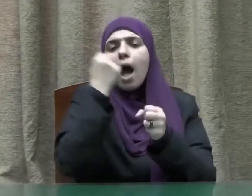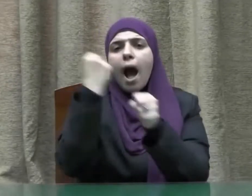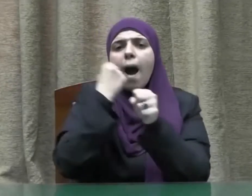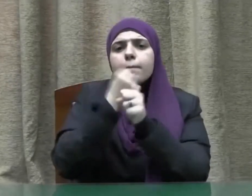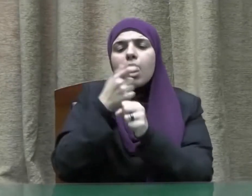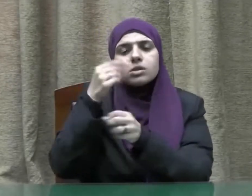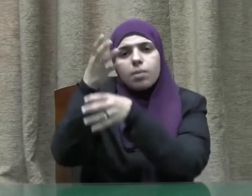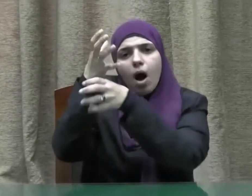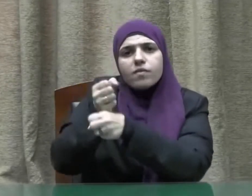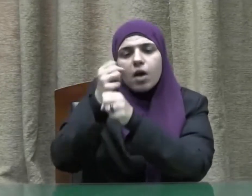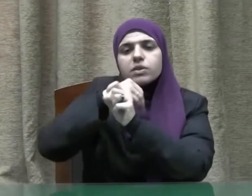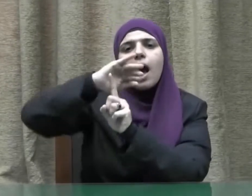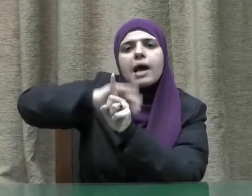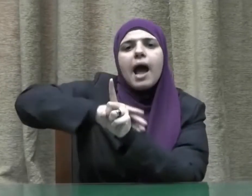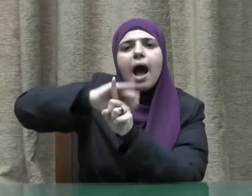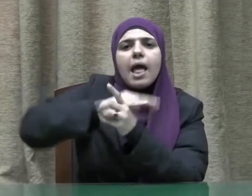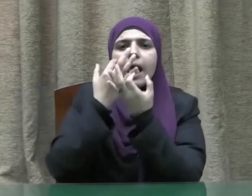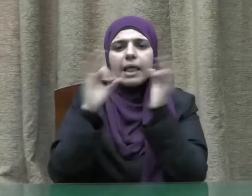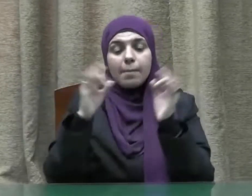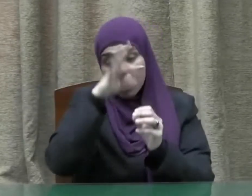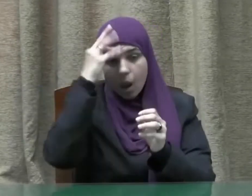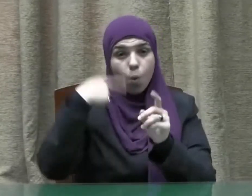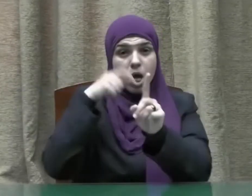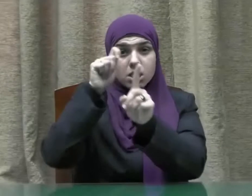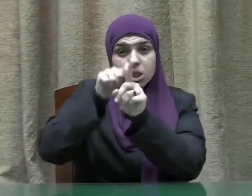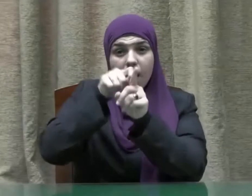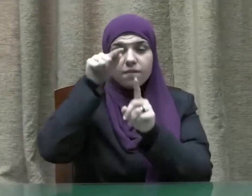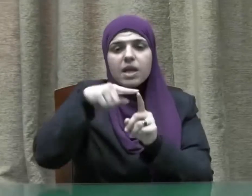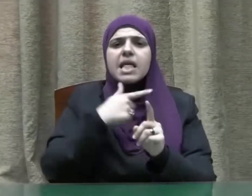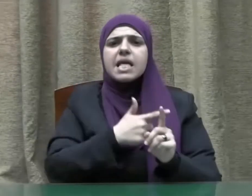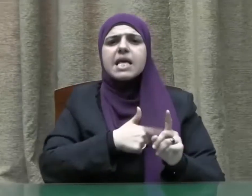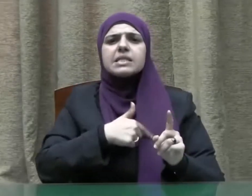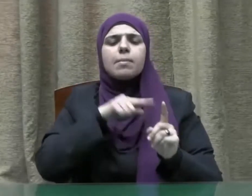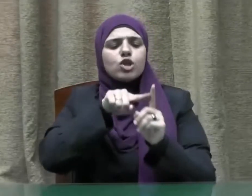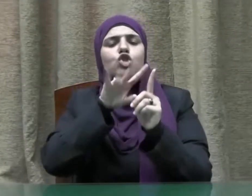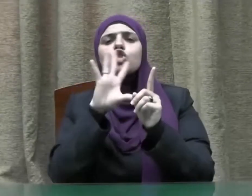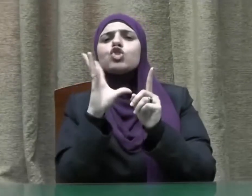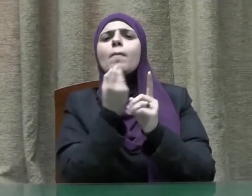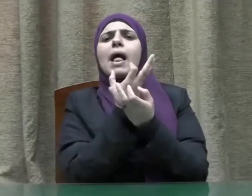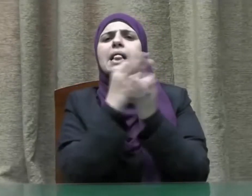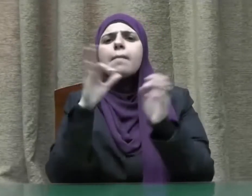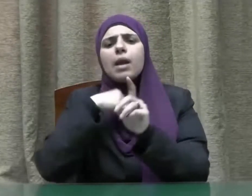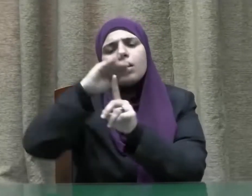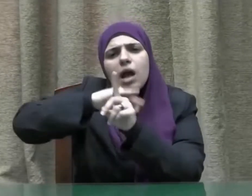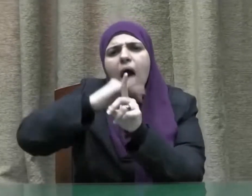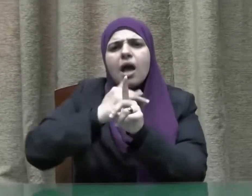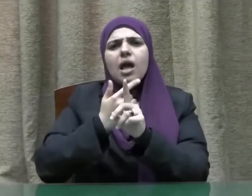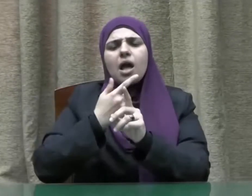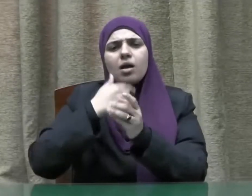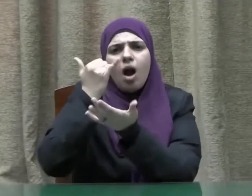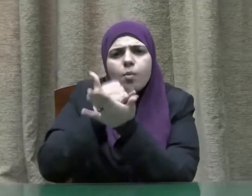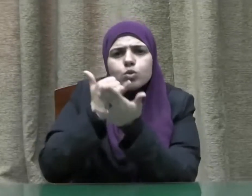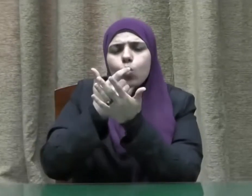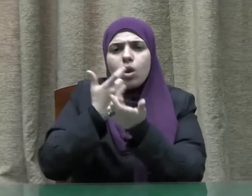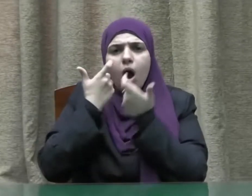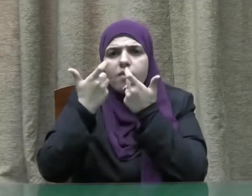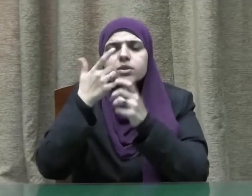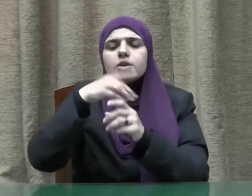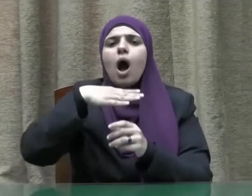وجوه العناية والرعاية فالإصلاح اسم جامع لكل ما يحتاج إليه اليتيم